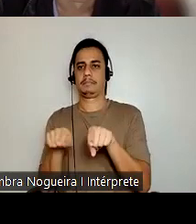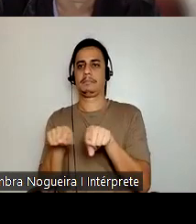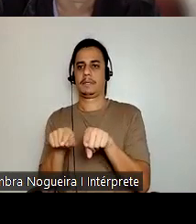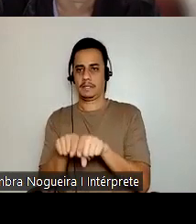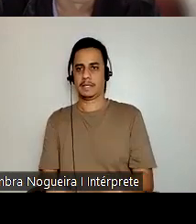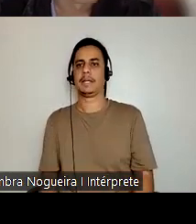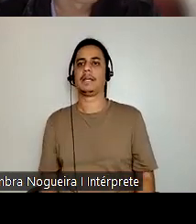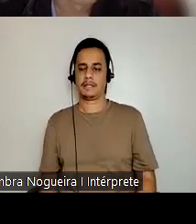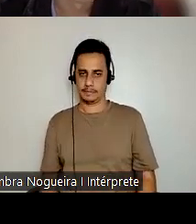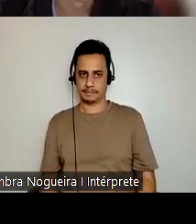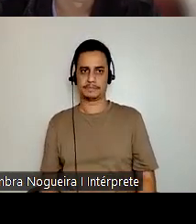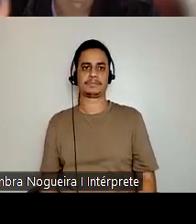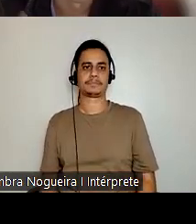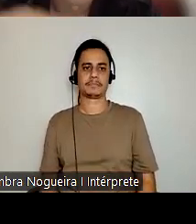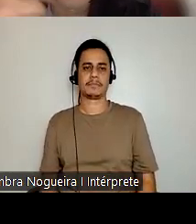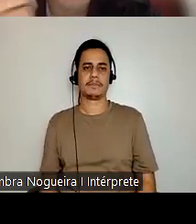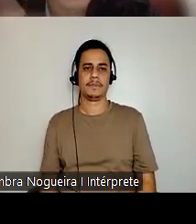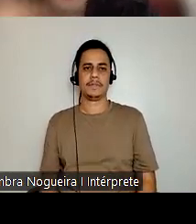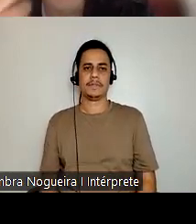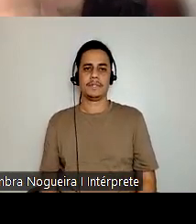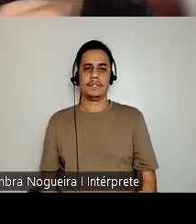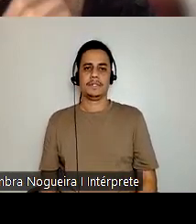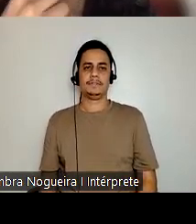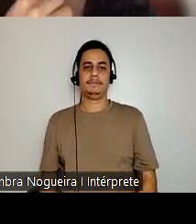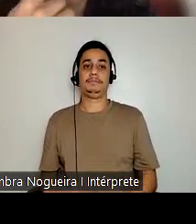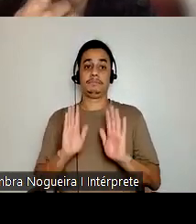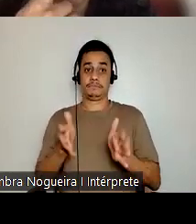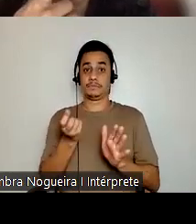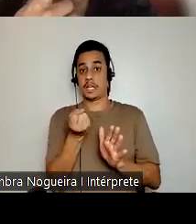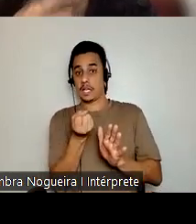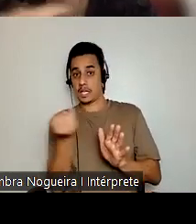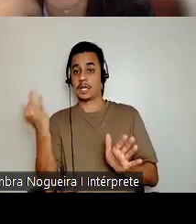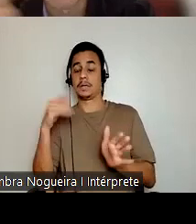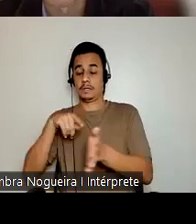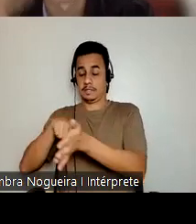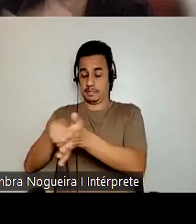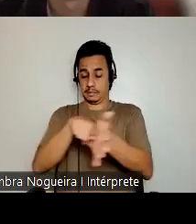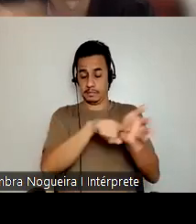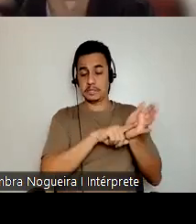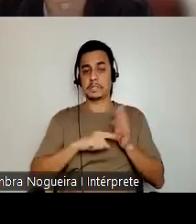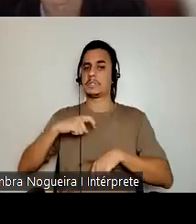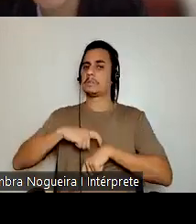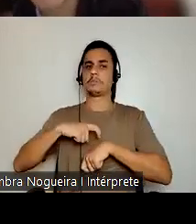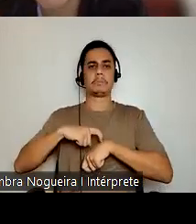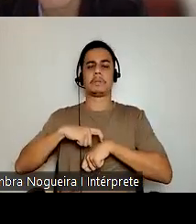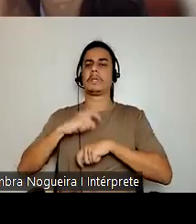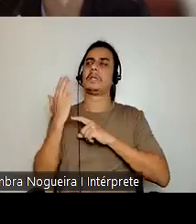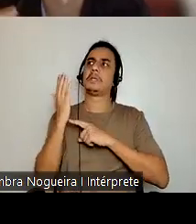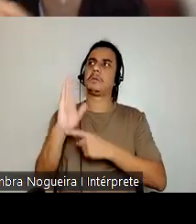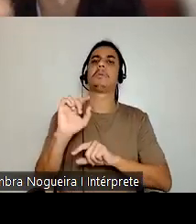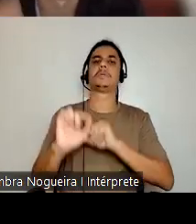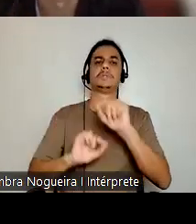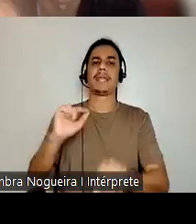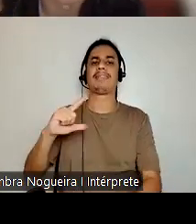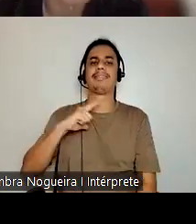E aí tem, essas pesquisas mostram momentos em que existe uma hierarquia nessa